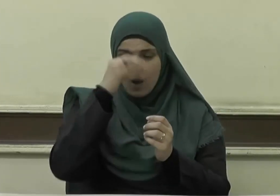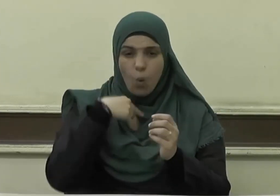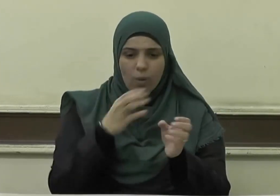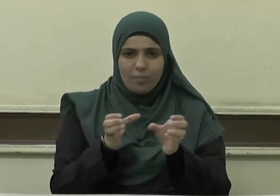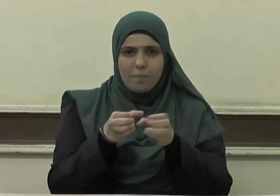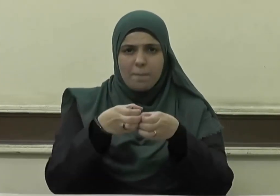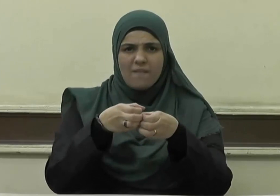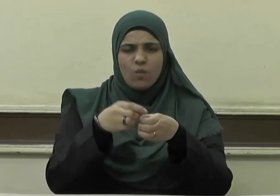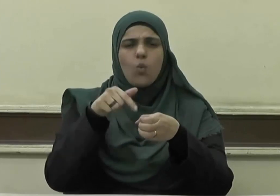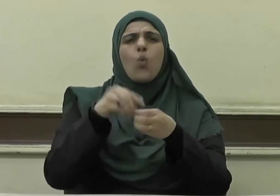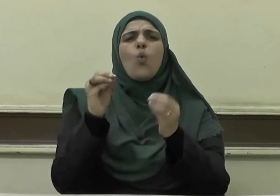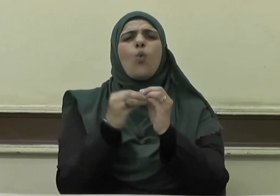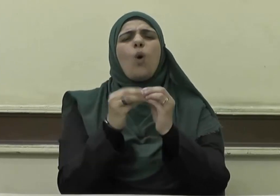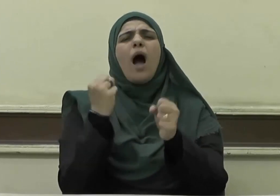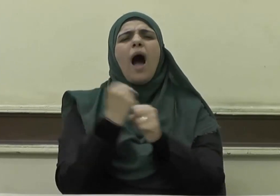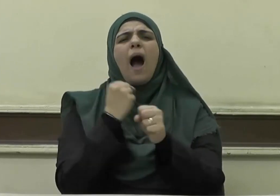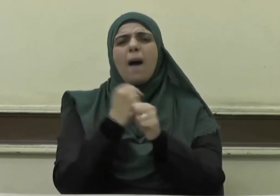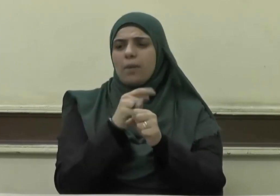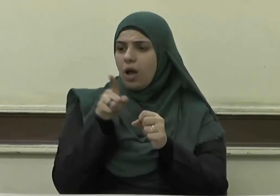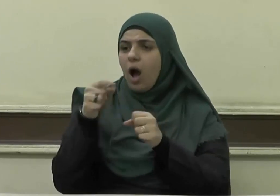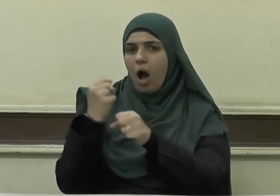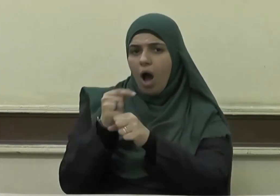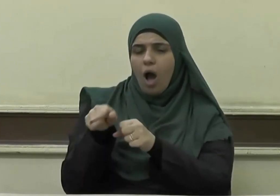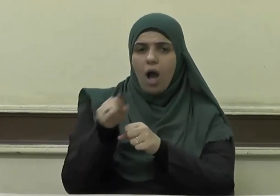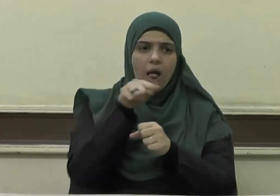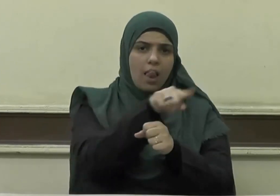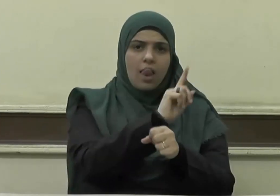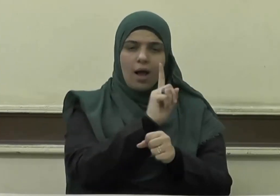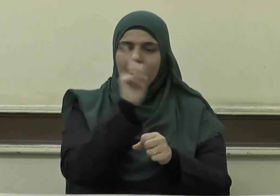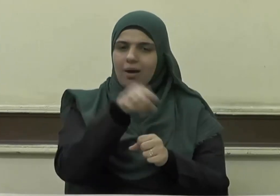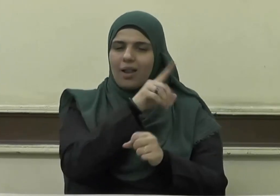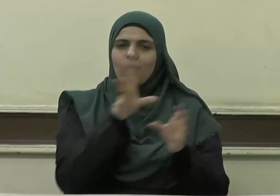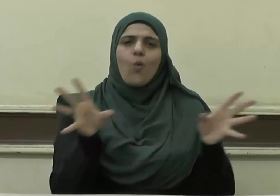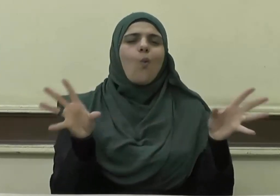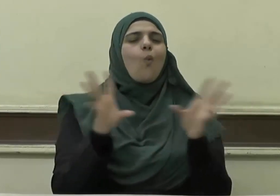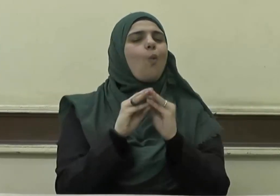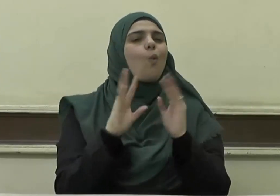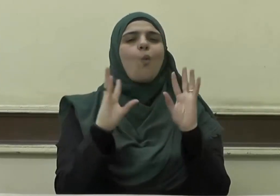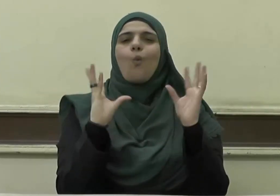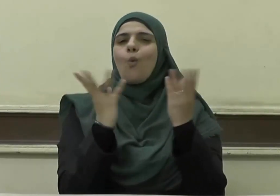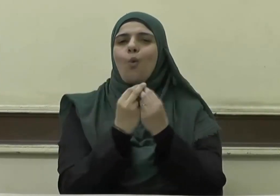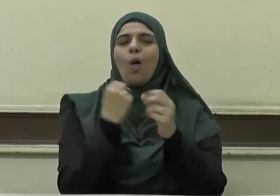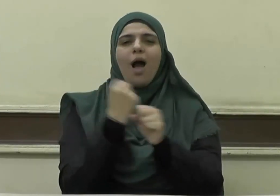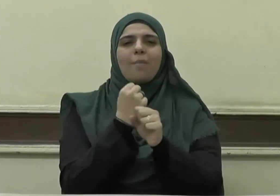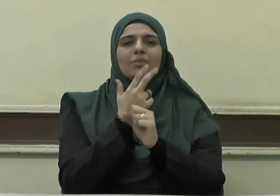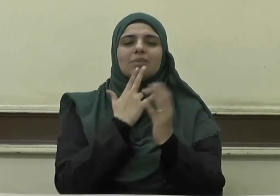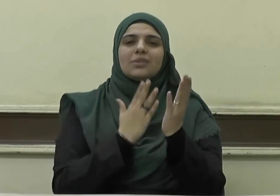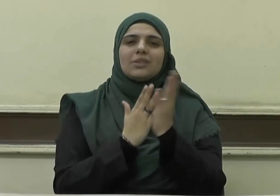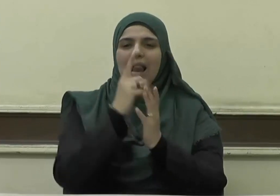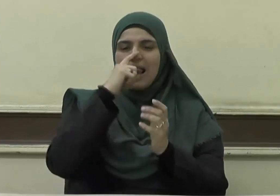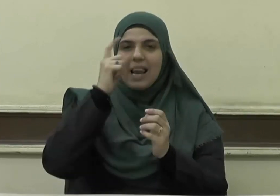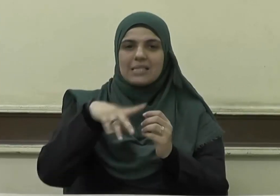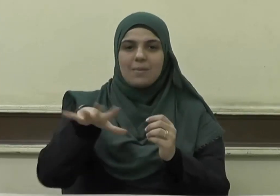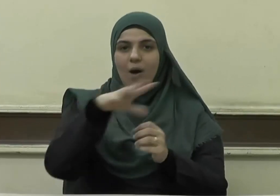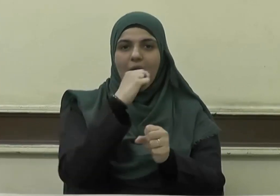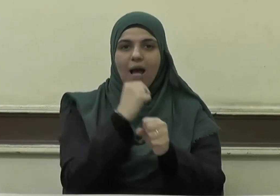جانب دون آخر بل كل ما يحقق القيم